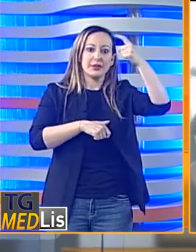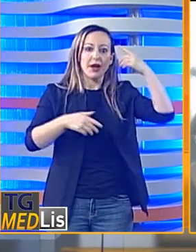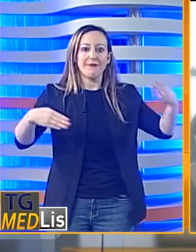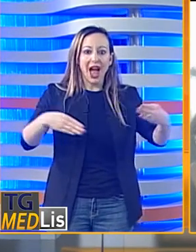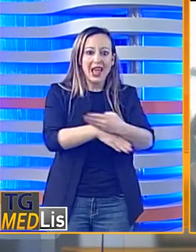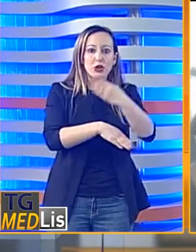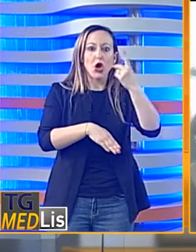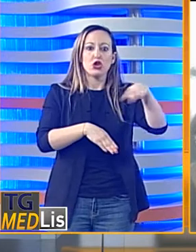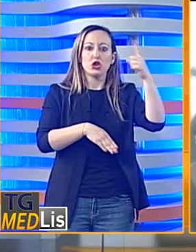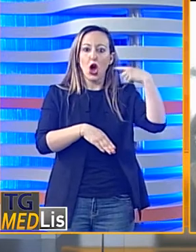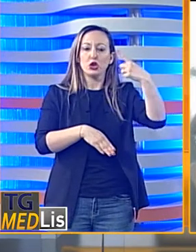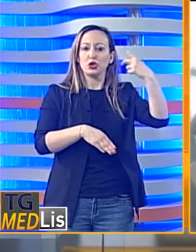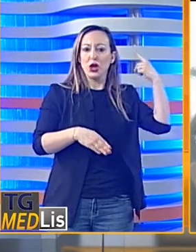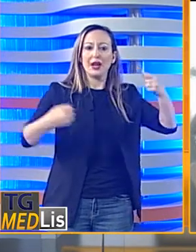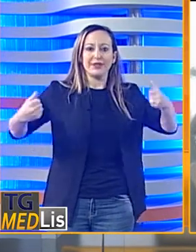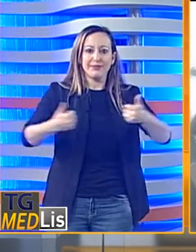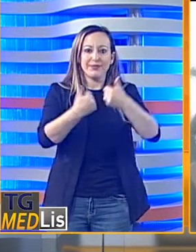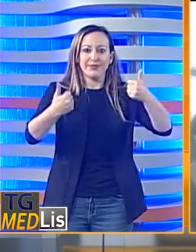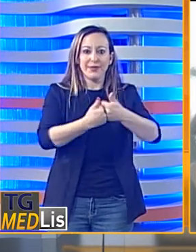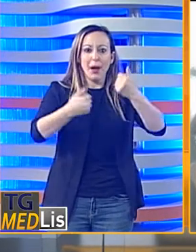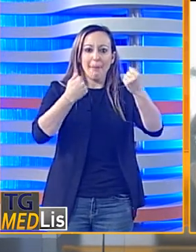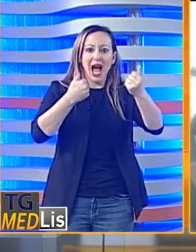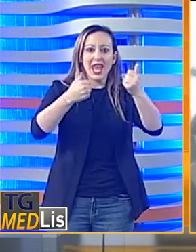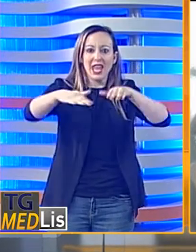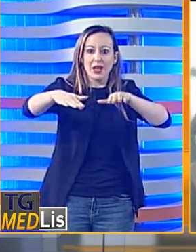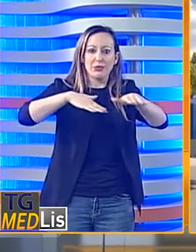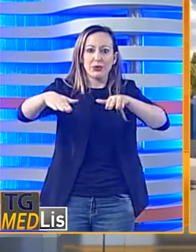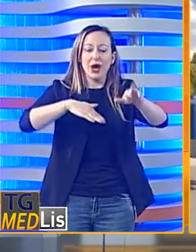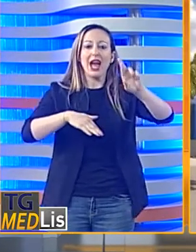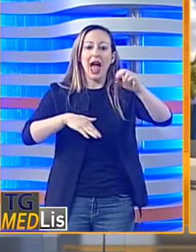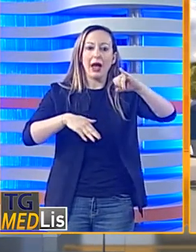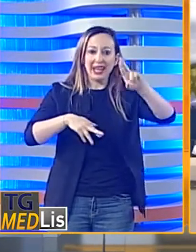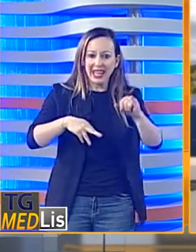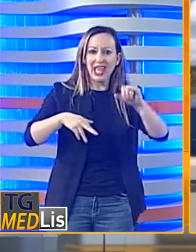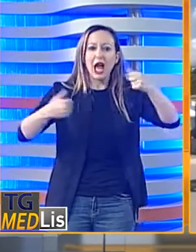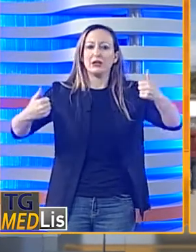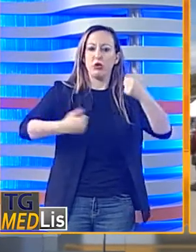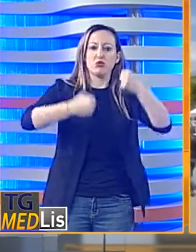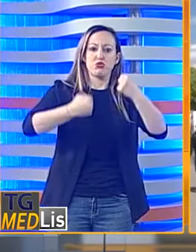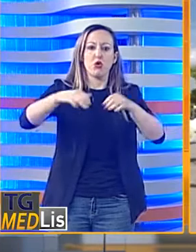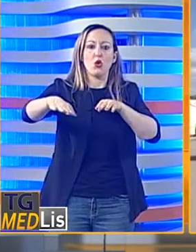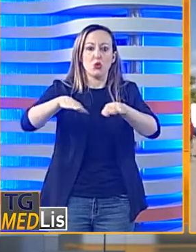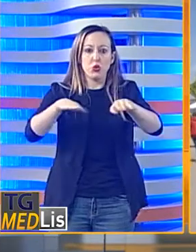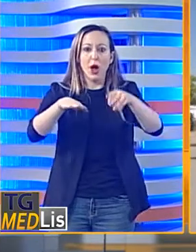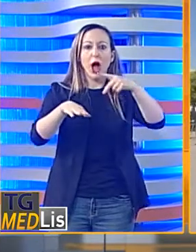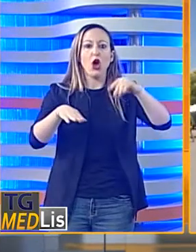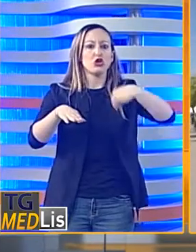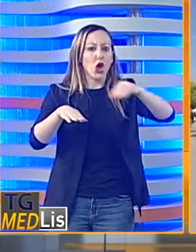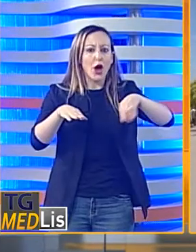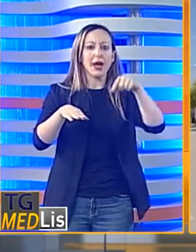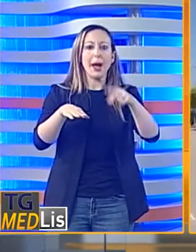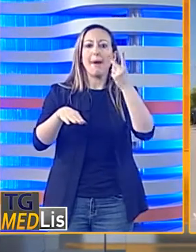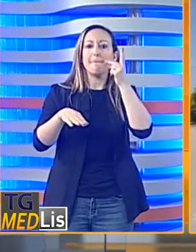Florio Relli dove è morto anche il padre, è stata trasferita dal civico di Palermo al centro